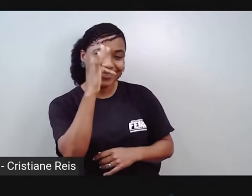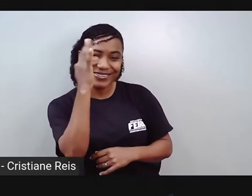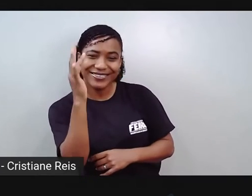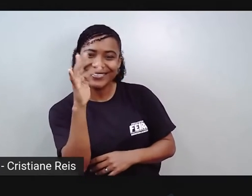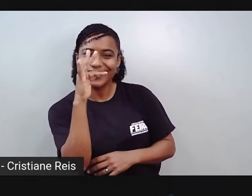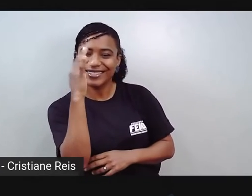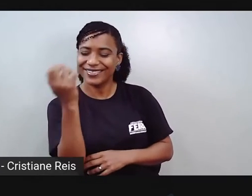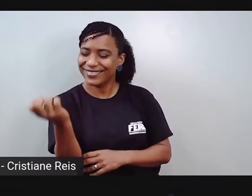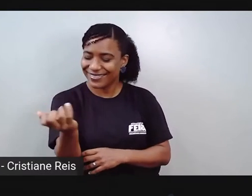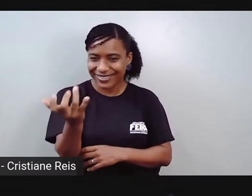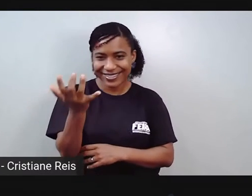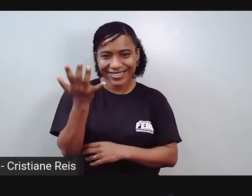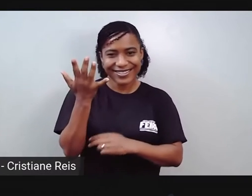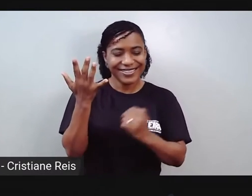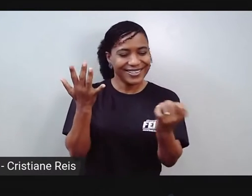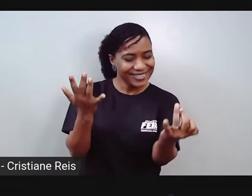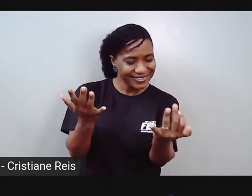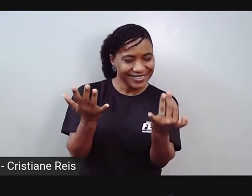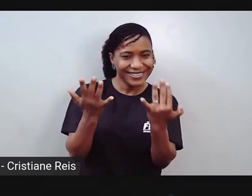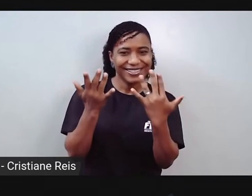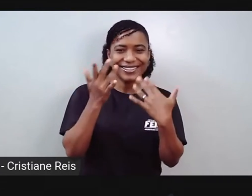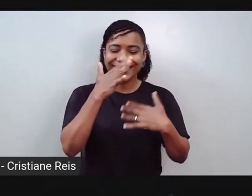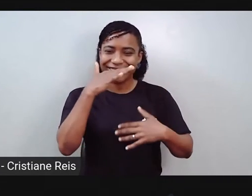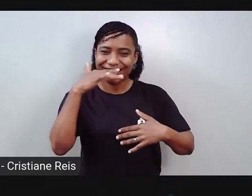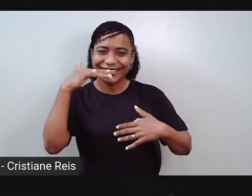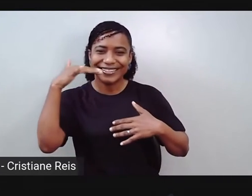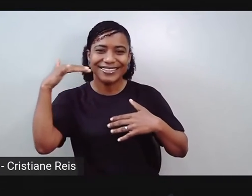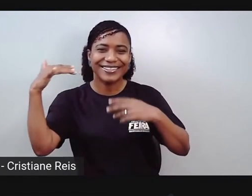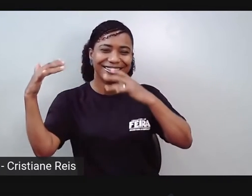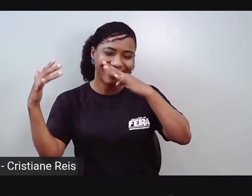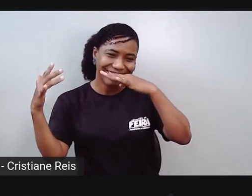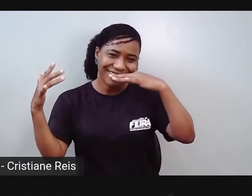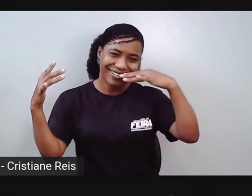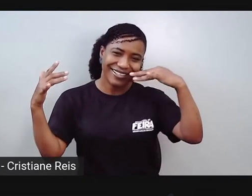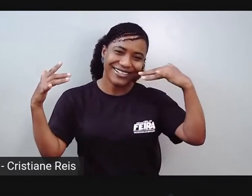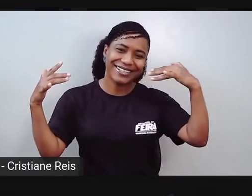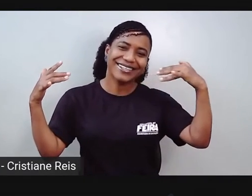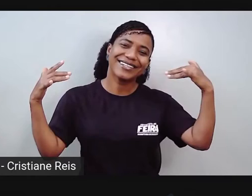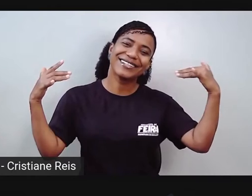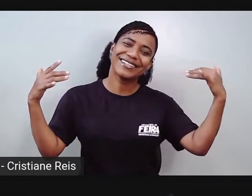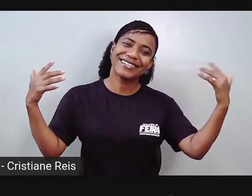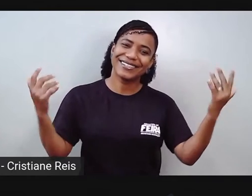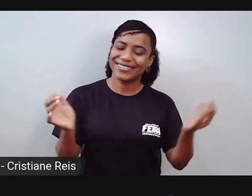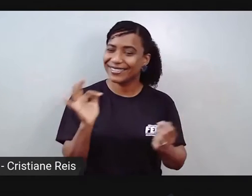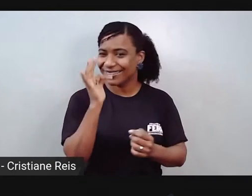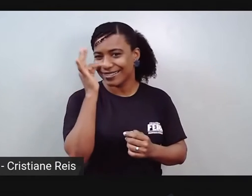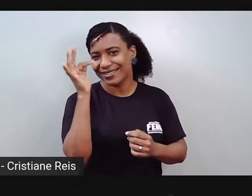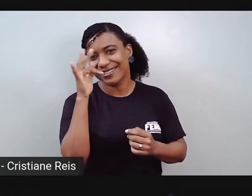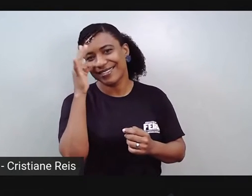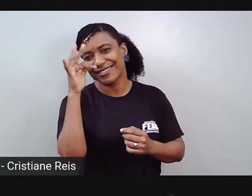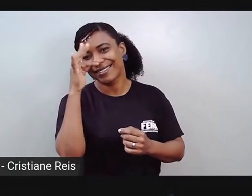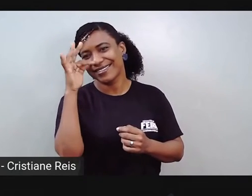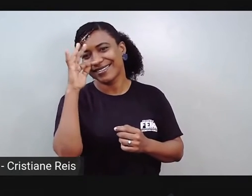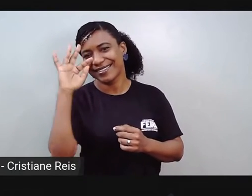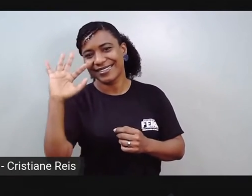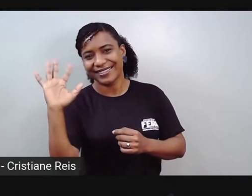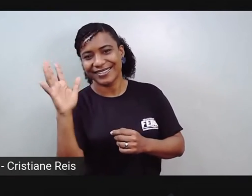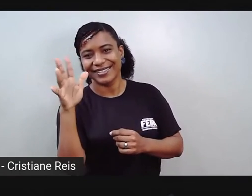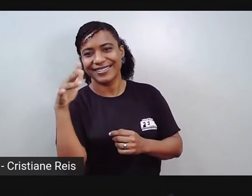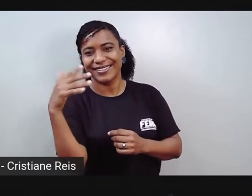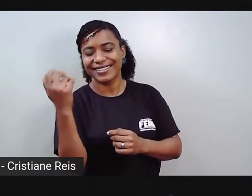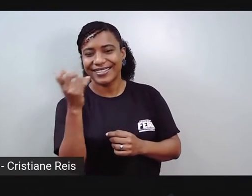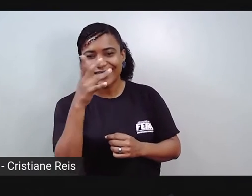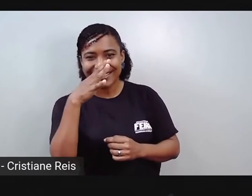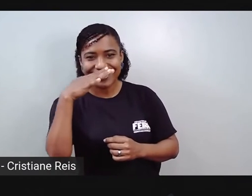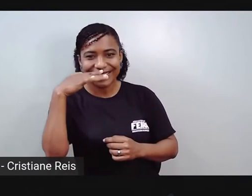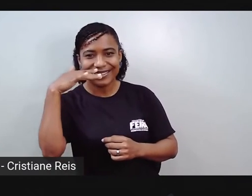flor do campo é o alecrim. Que a flor do campo é o